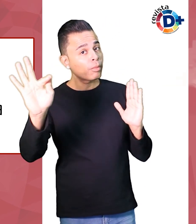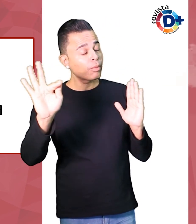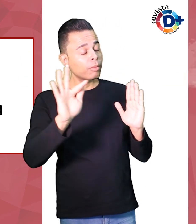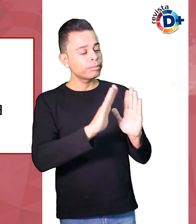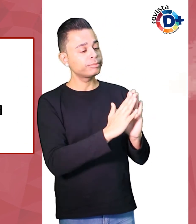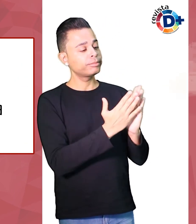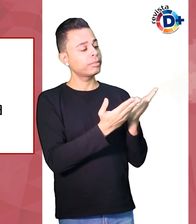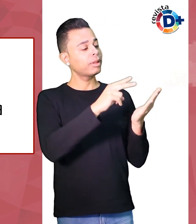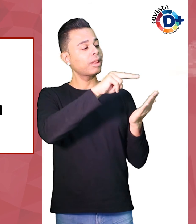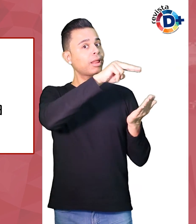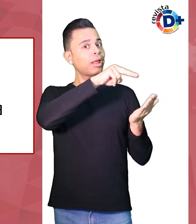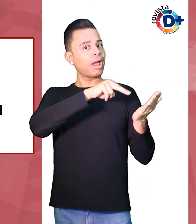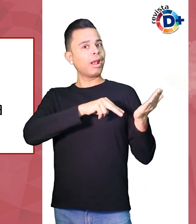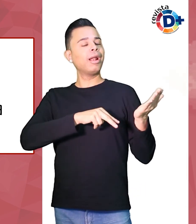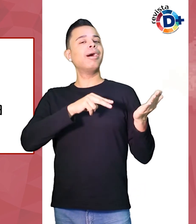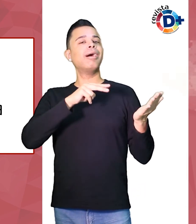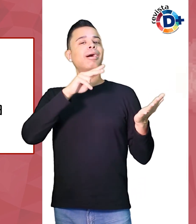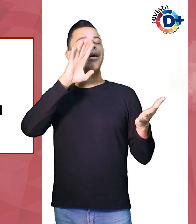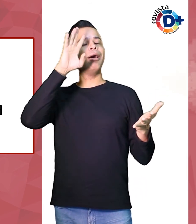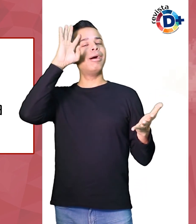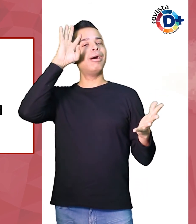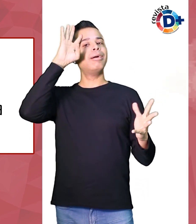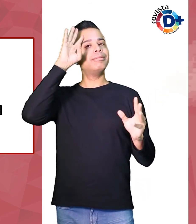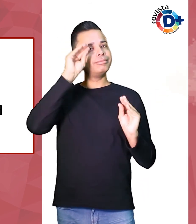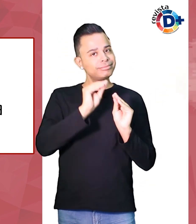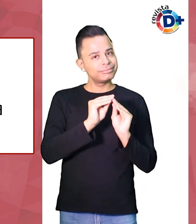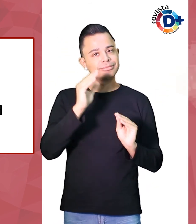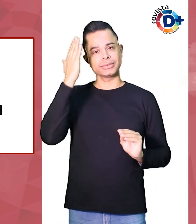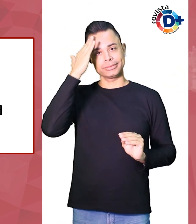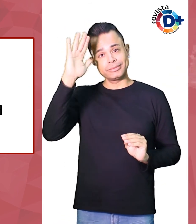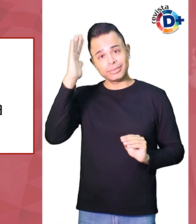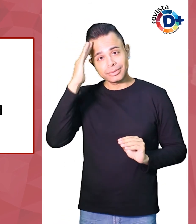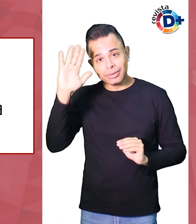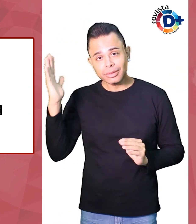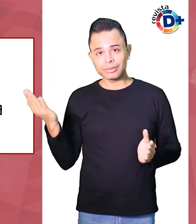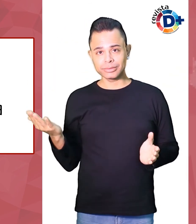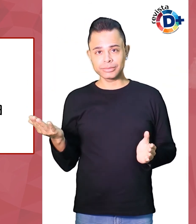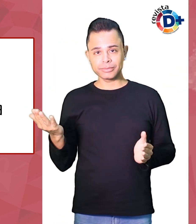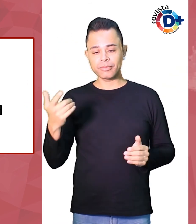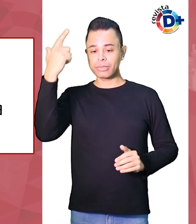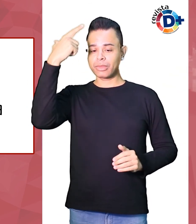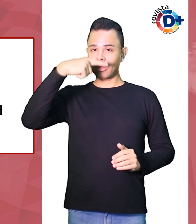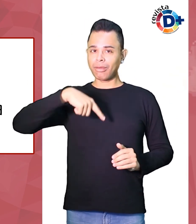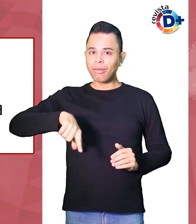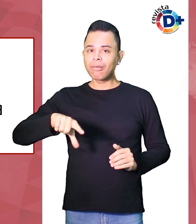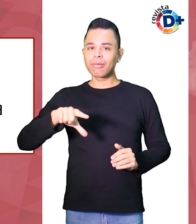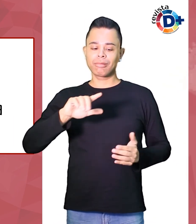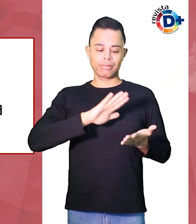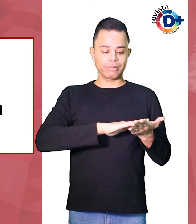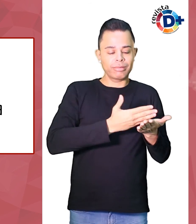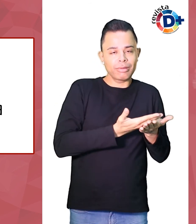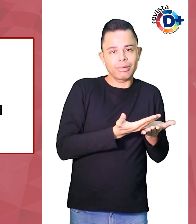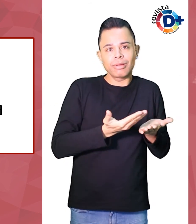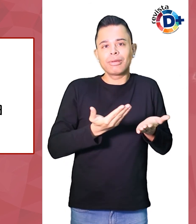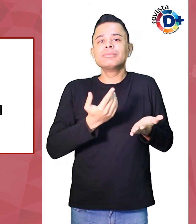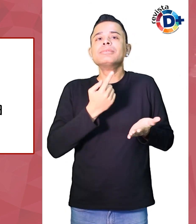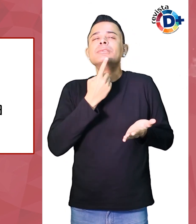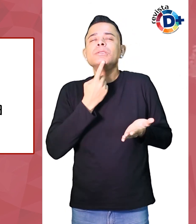Quando o Tios explicita suas ações intenções e escolhas pode encontrar outros